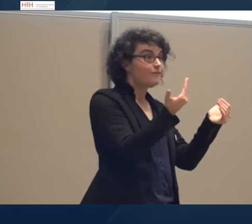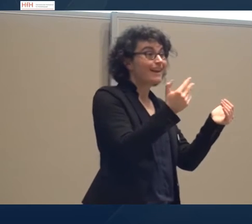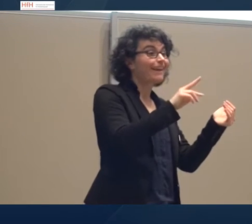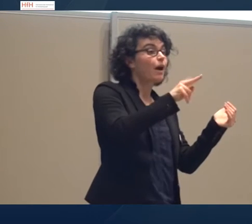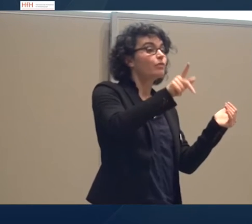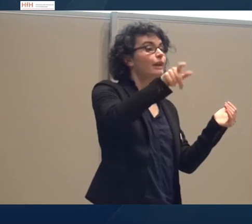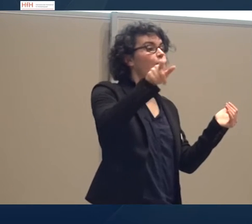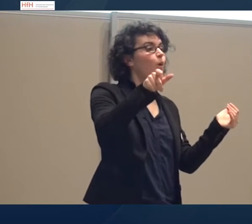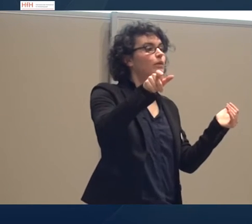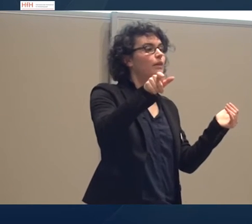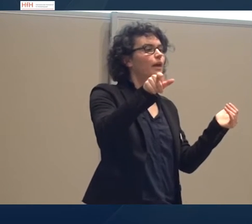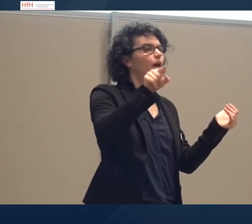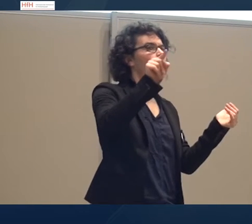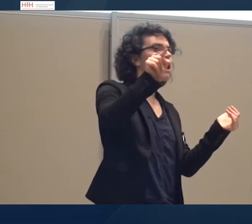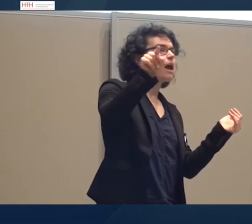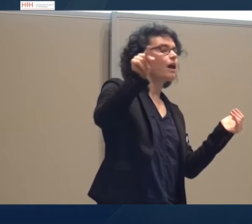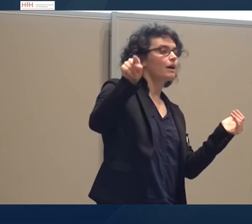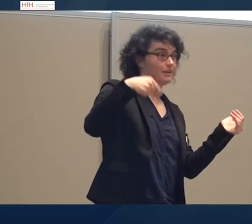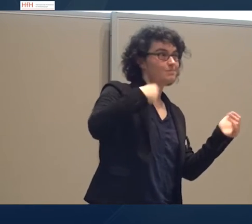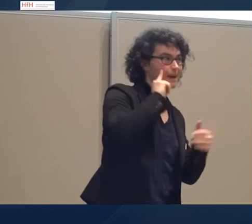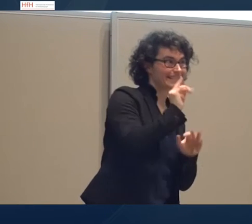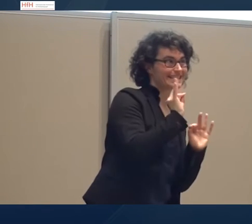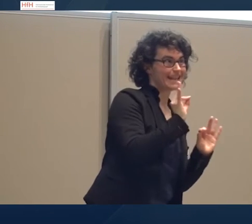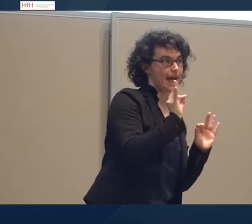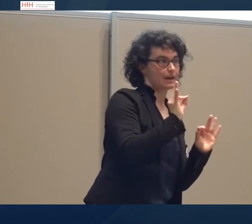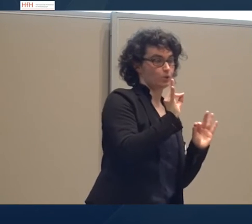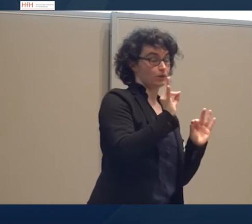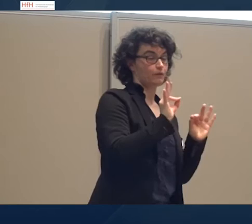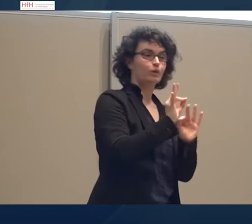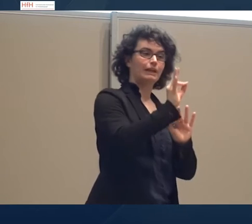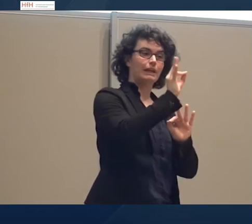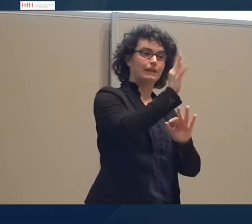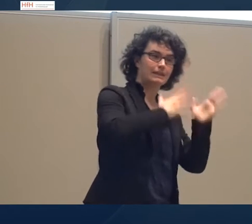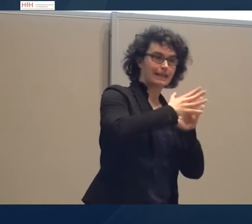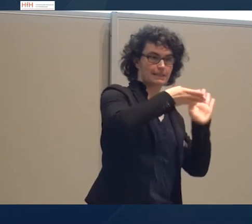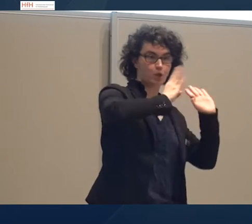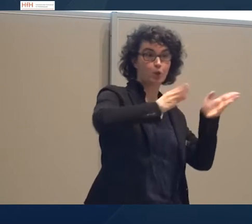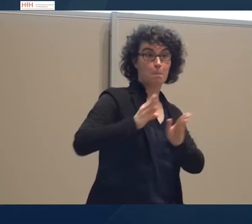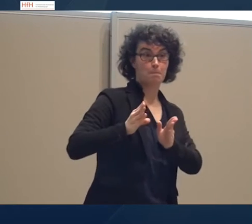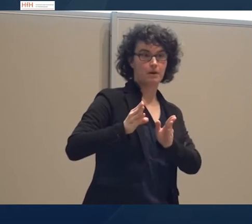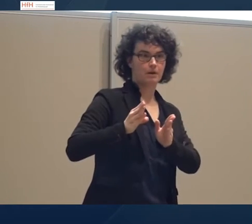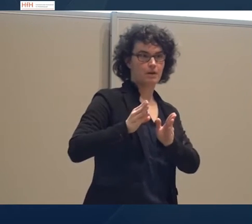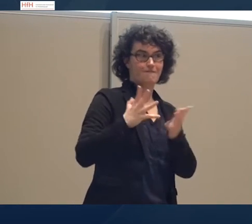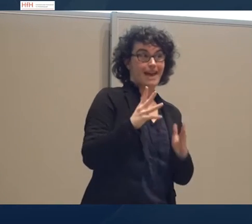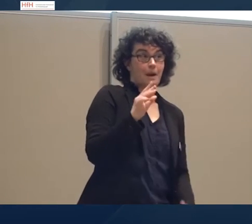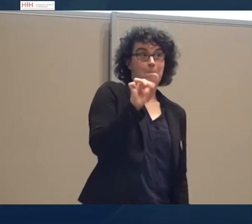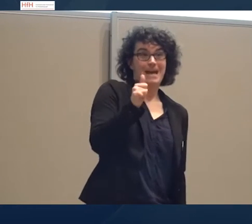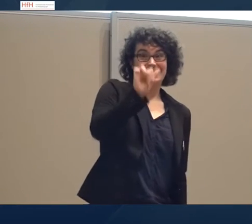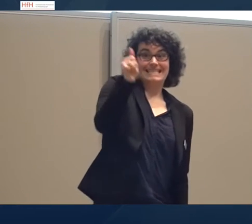sie für einen bestimmten Text, für einen bestimmten Text sind, als besonders eloquent